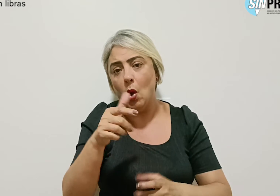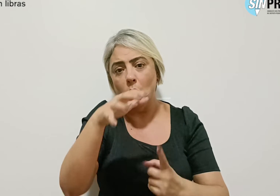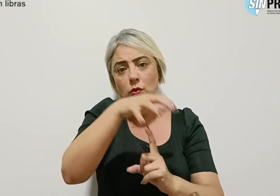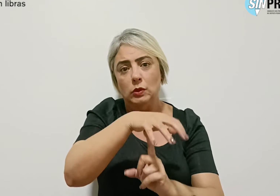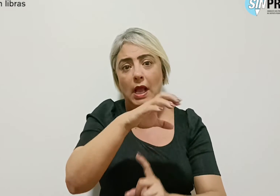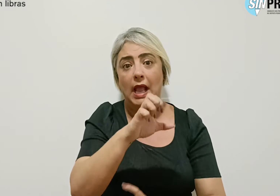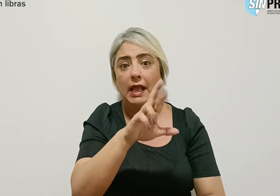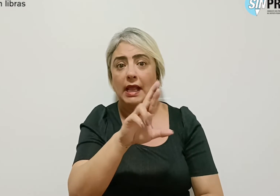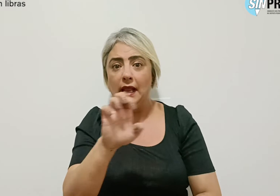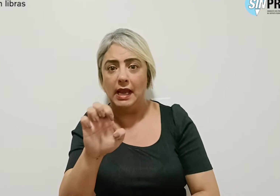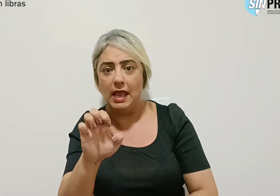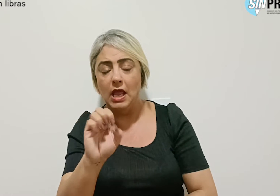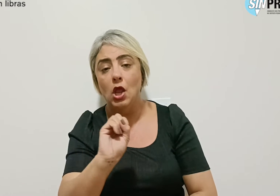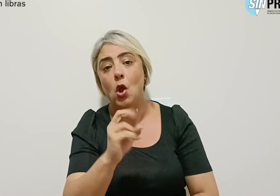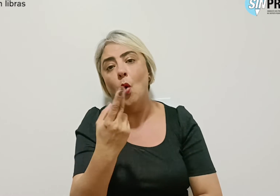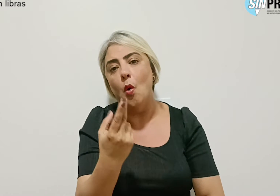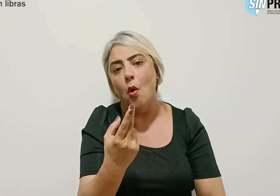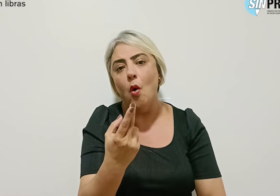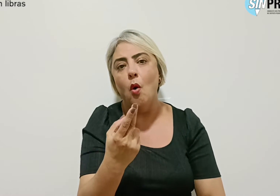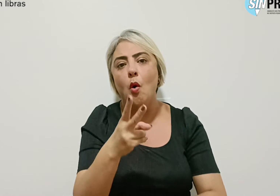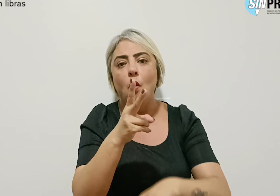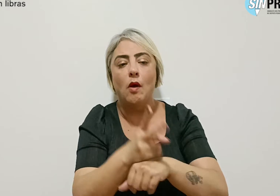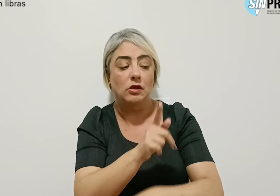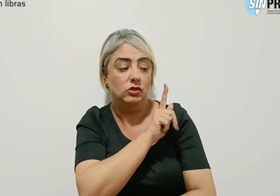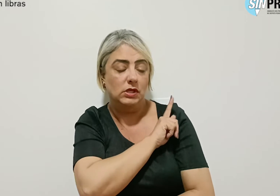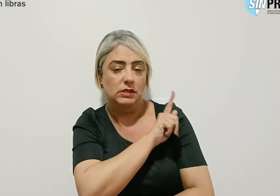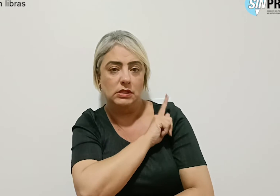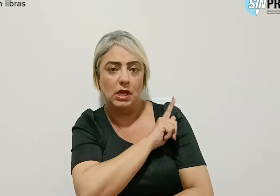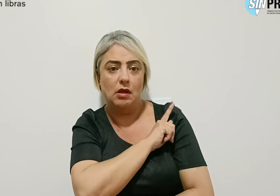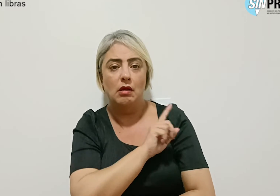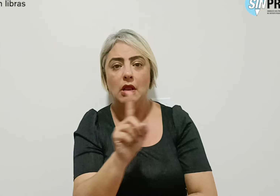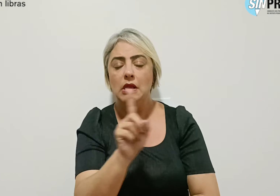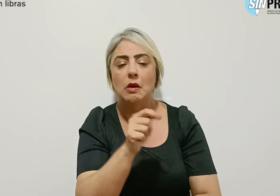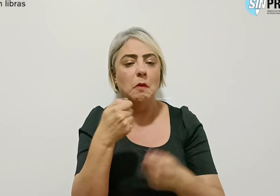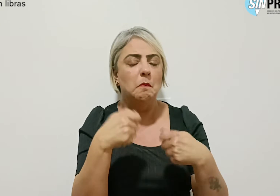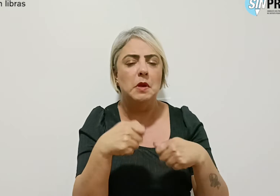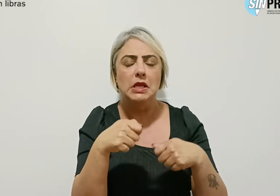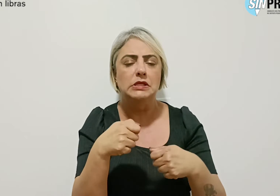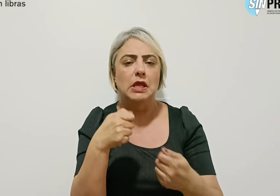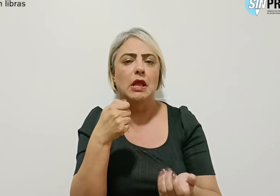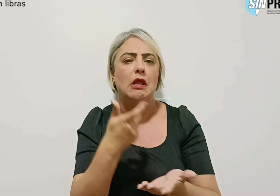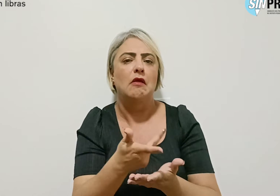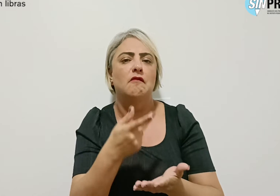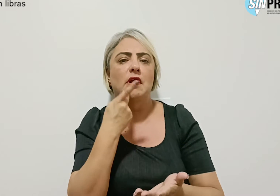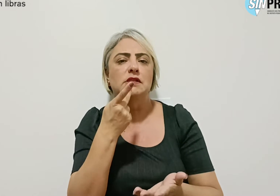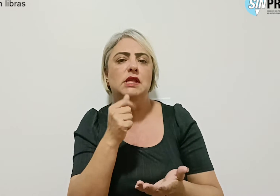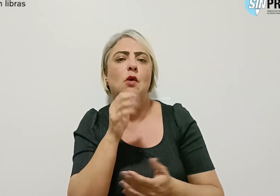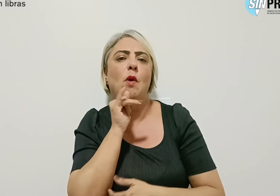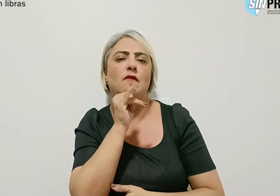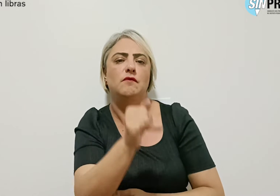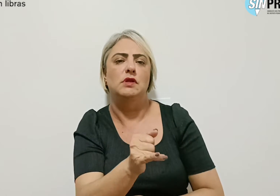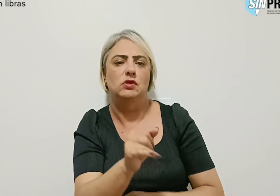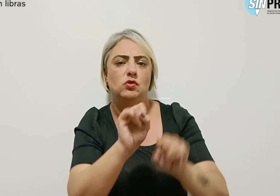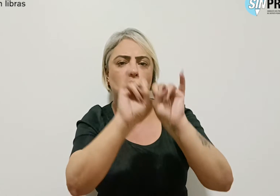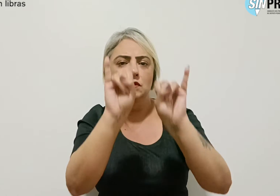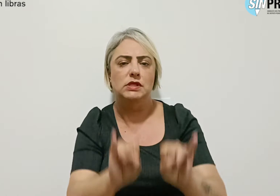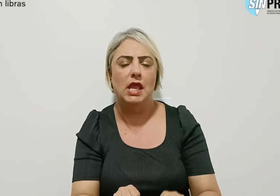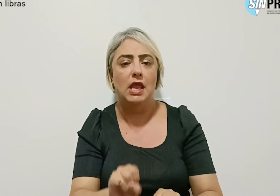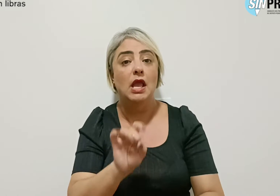de ensino ou em cargos de gestão, não precisam fazer o registro. Basta o informar